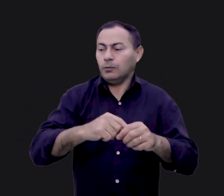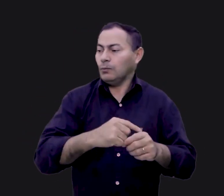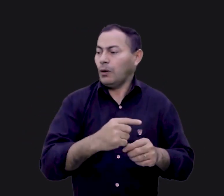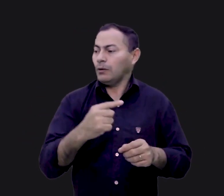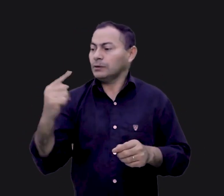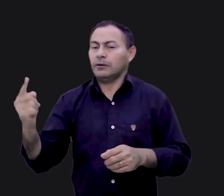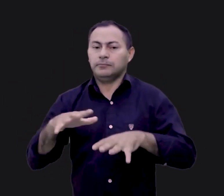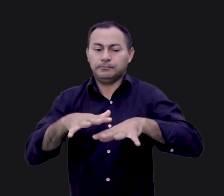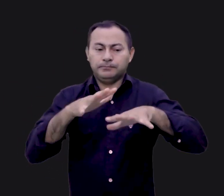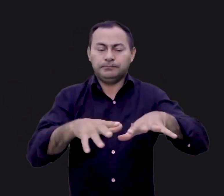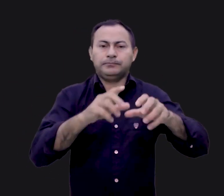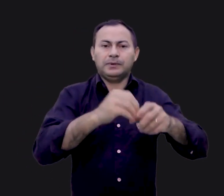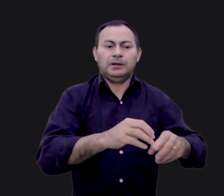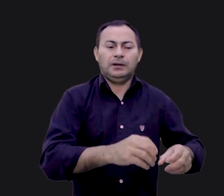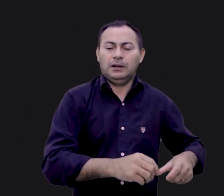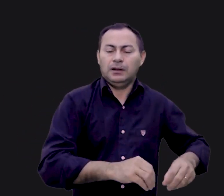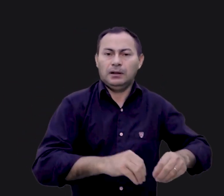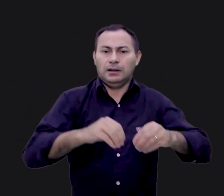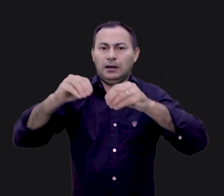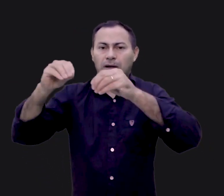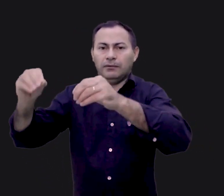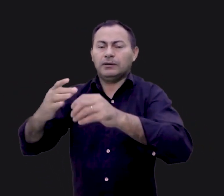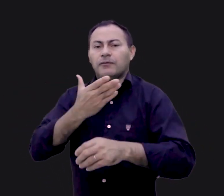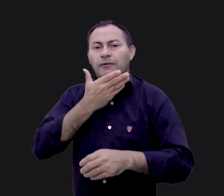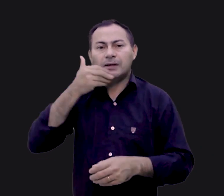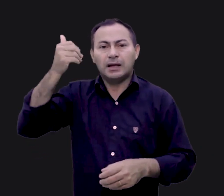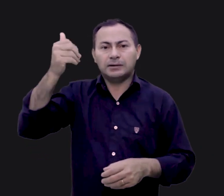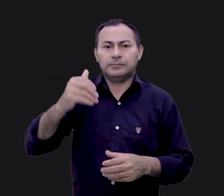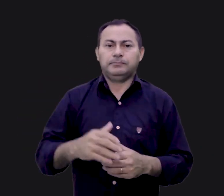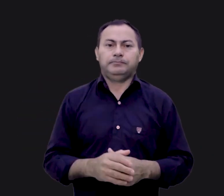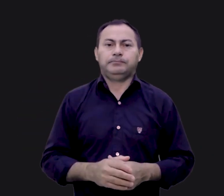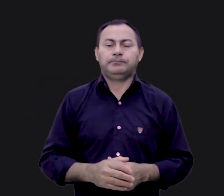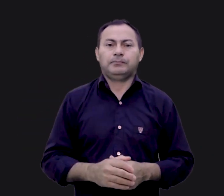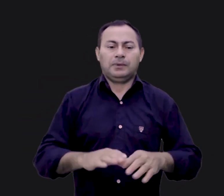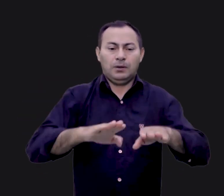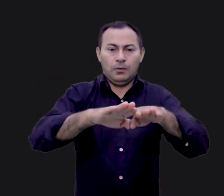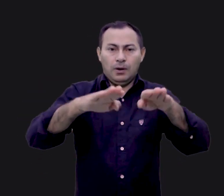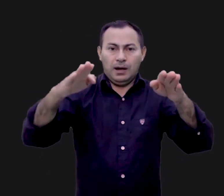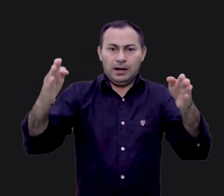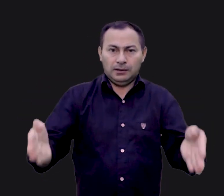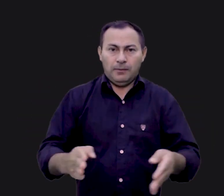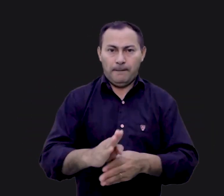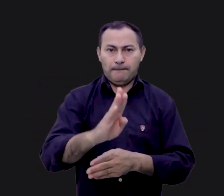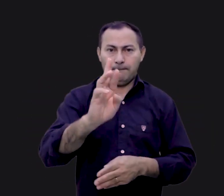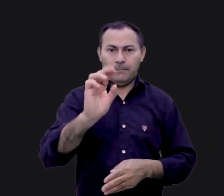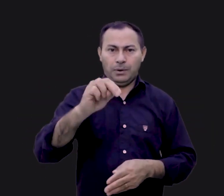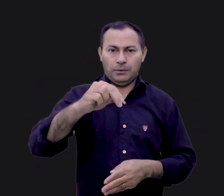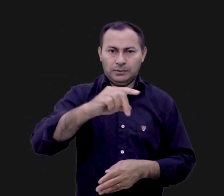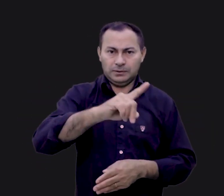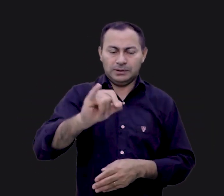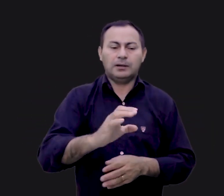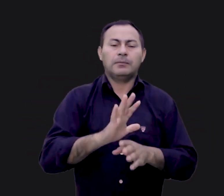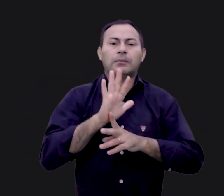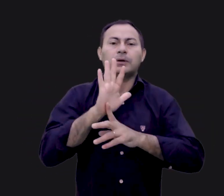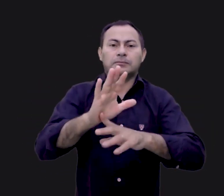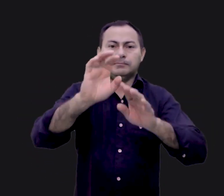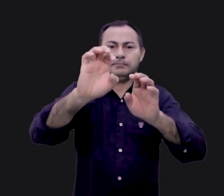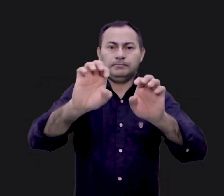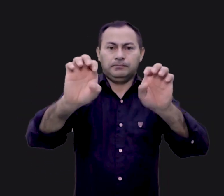a marchar, as mobílias pudessem ser levadas com facilidade. O altar de bronze realmente simbolizava o evangelho no